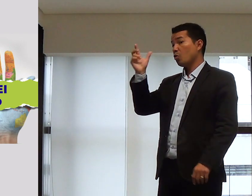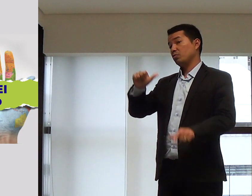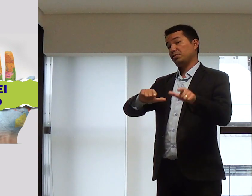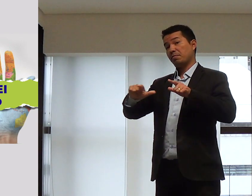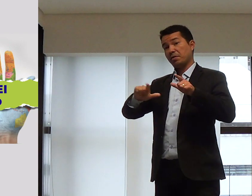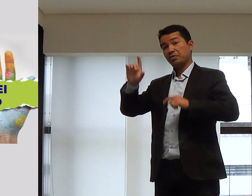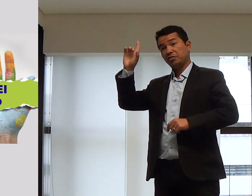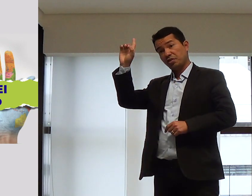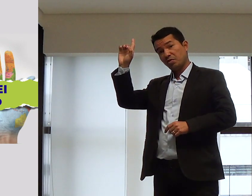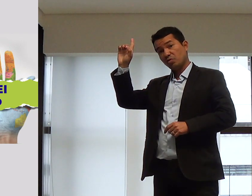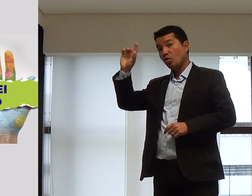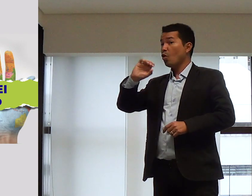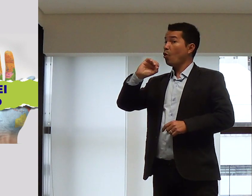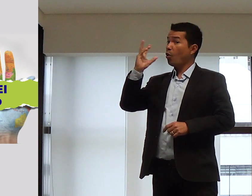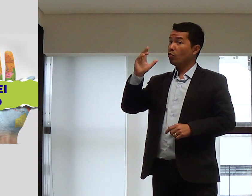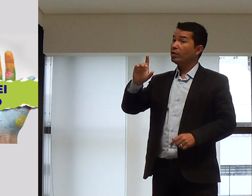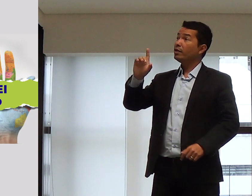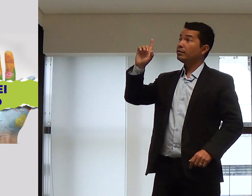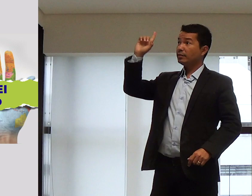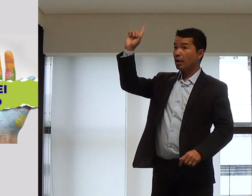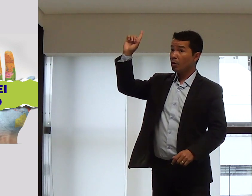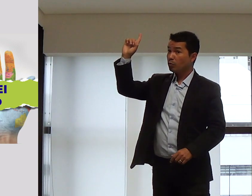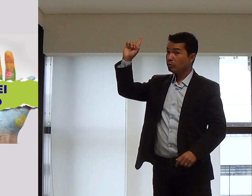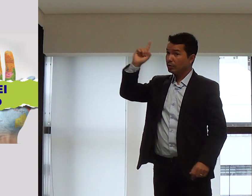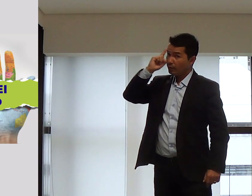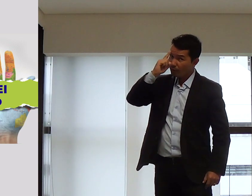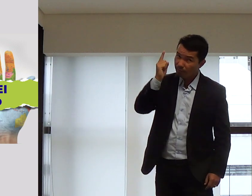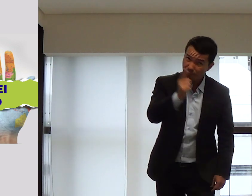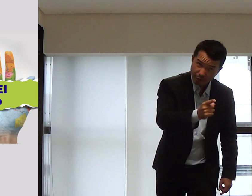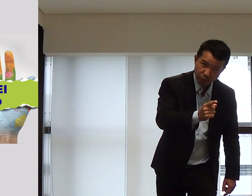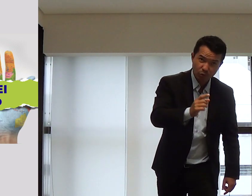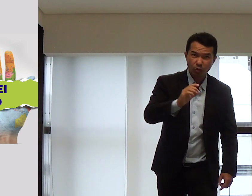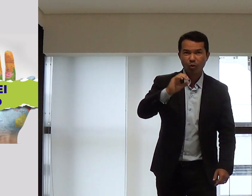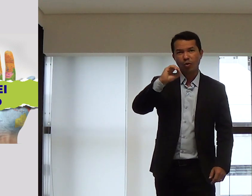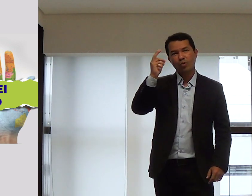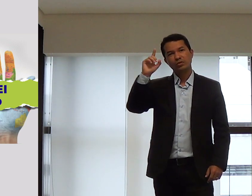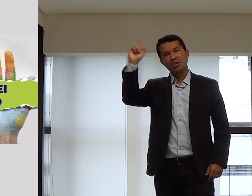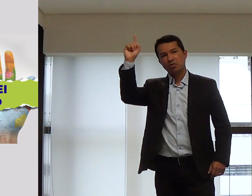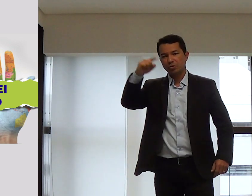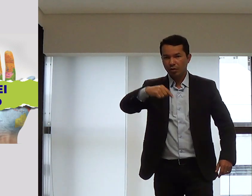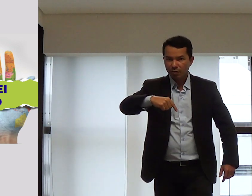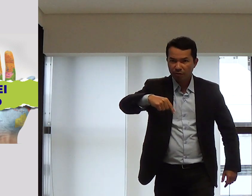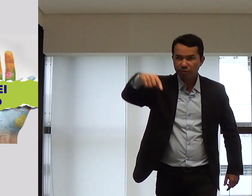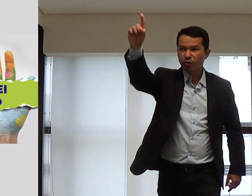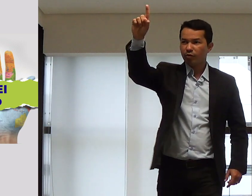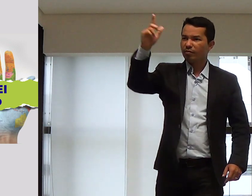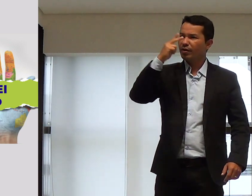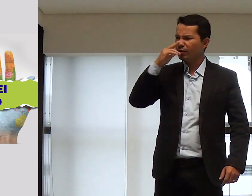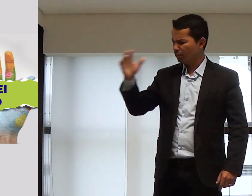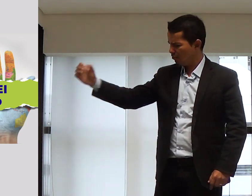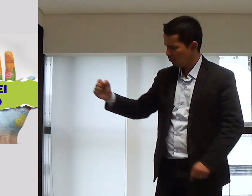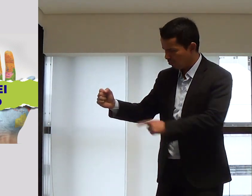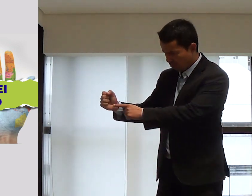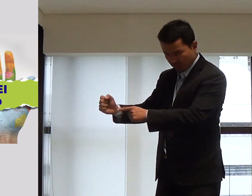é tradução de Deus. Missão de Deus. Ou trabalho de Deus. Ou trabalho que o Senhor designa.